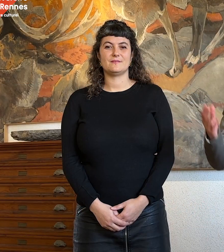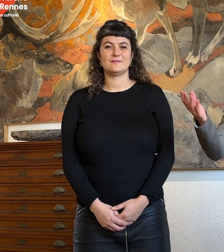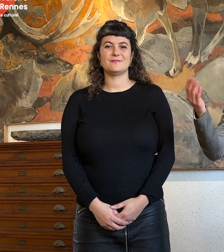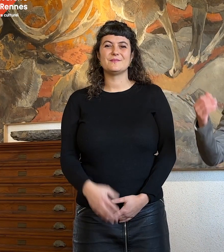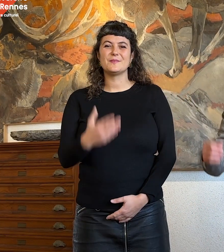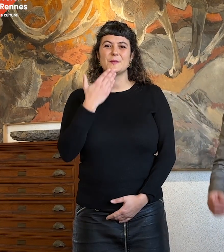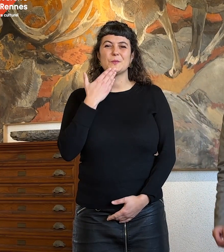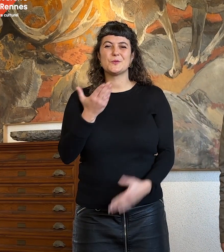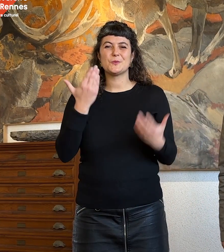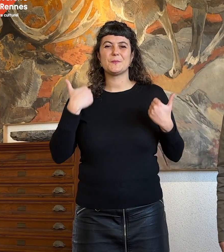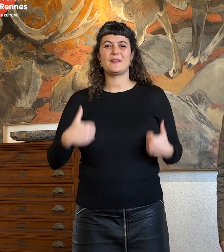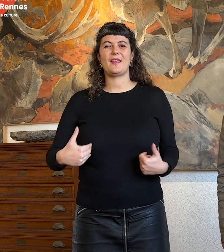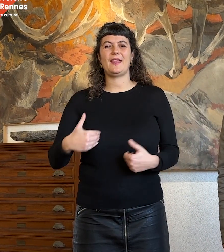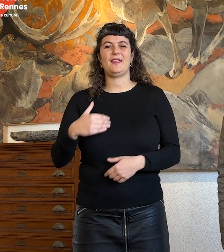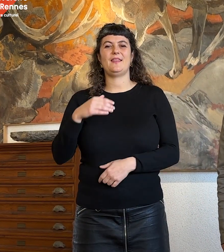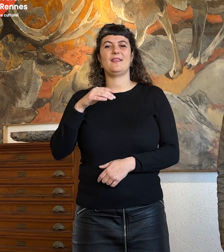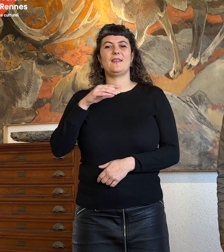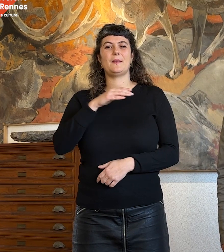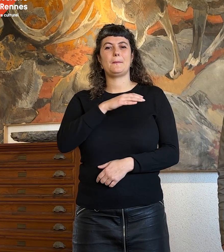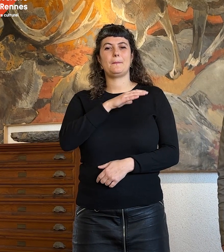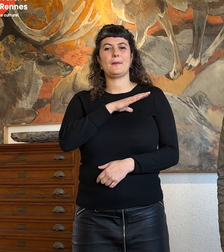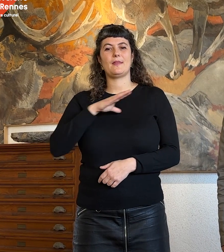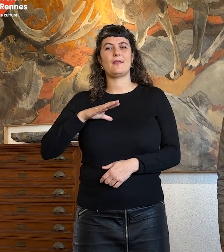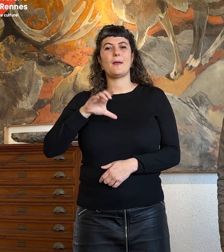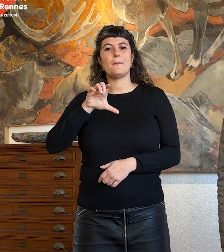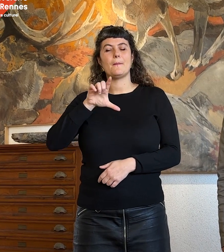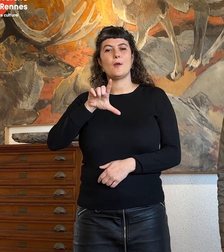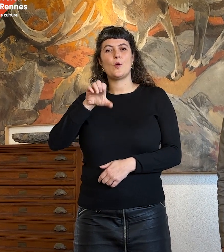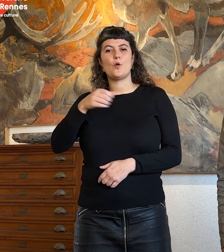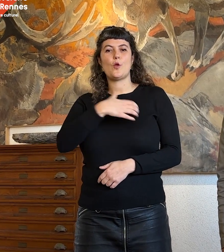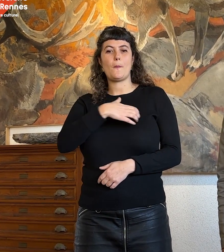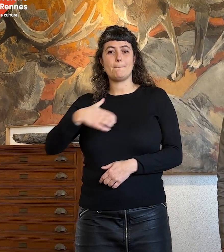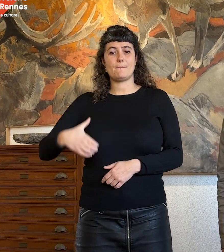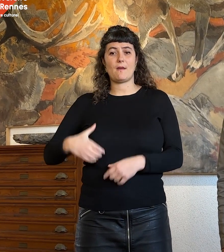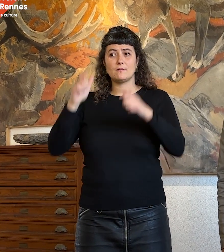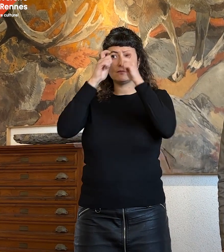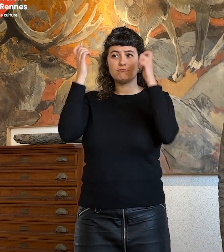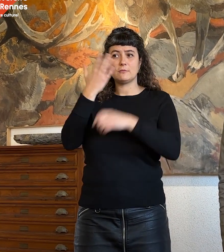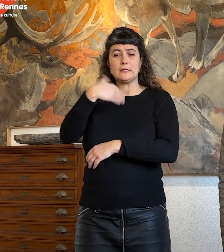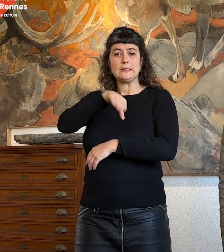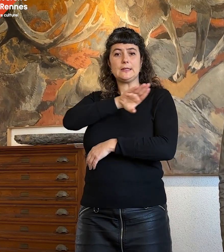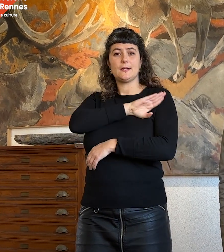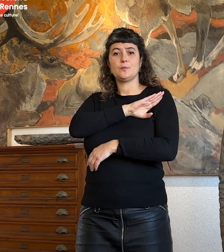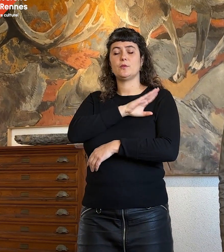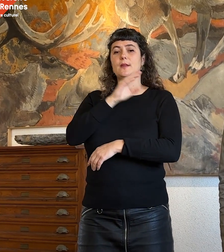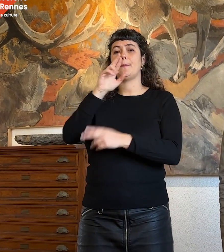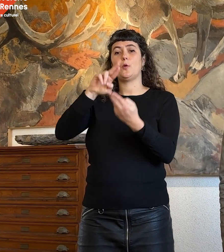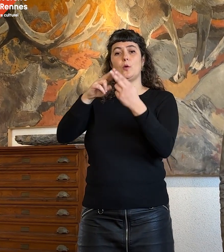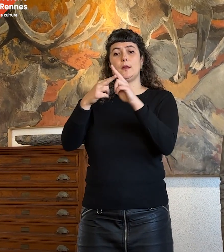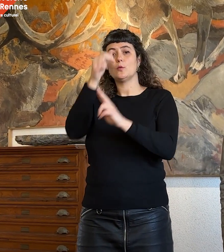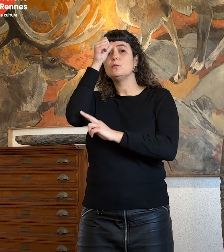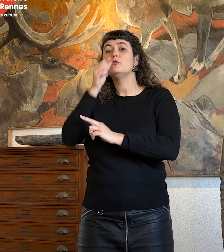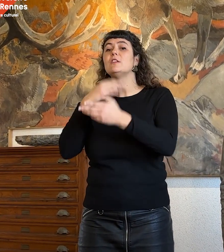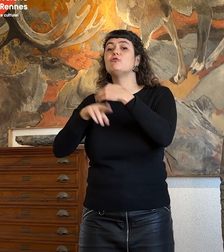Bonjour, je suis Marion Lemaire, responsable des collections muséales de l'Université de Rennes.